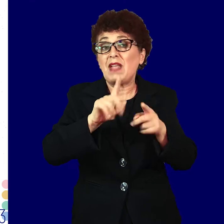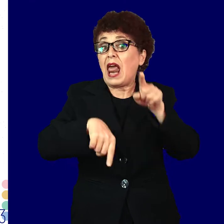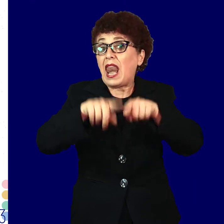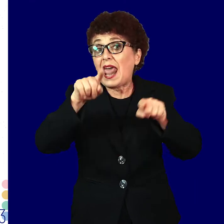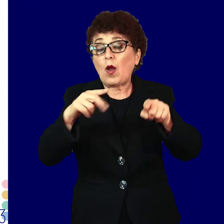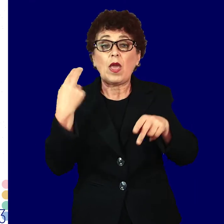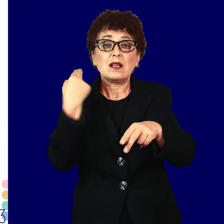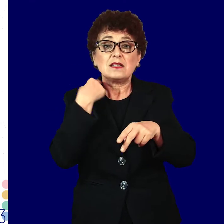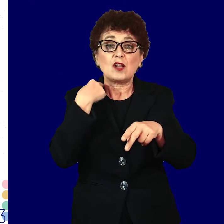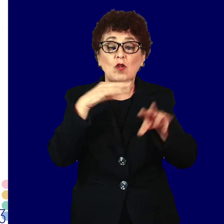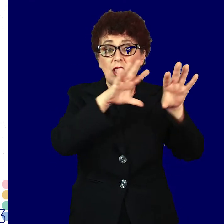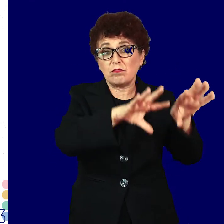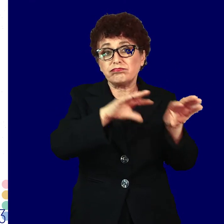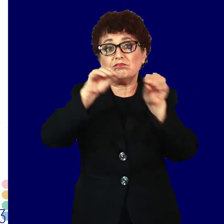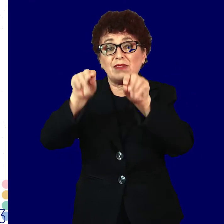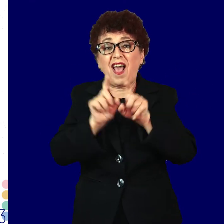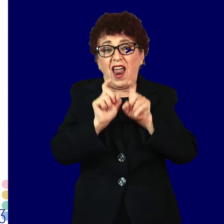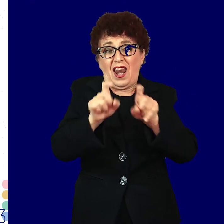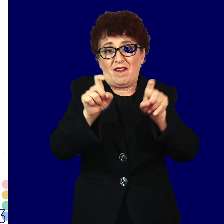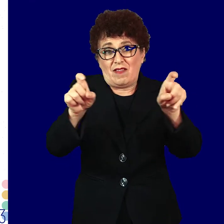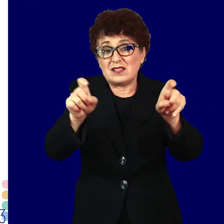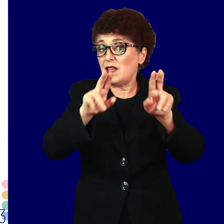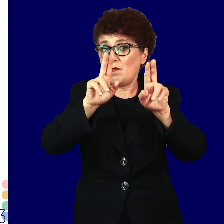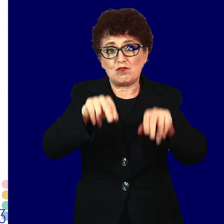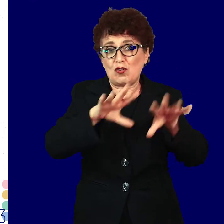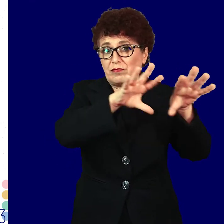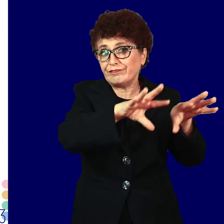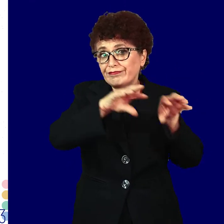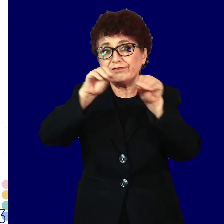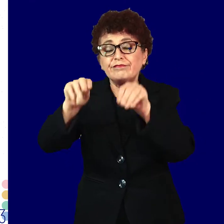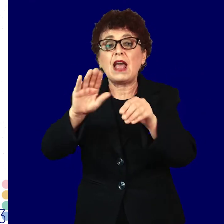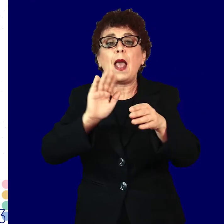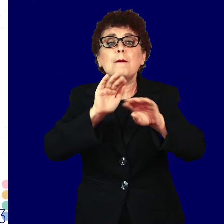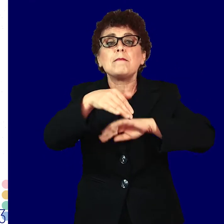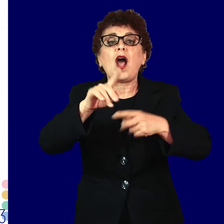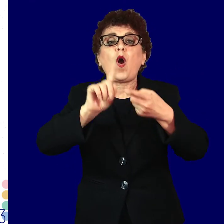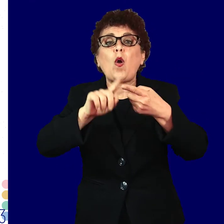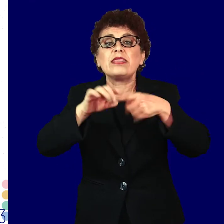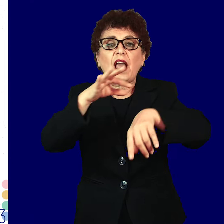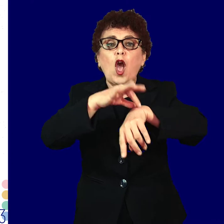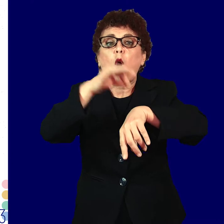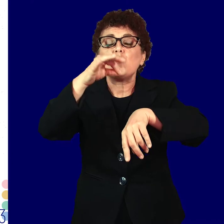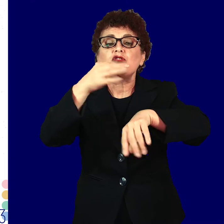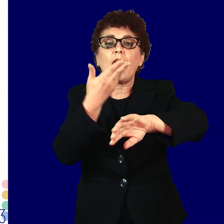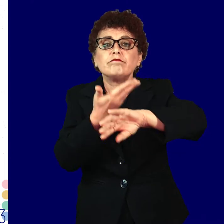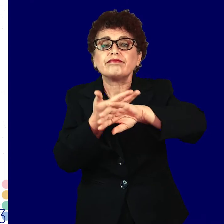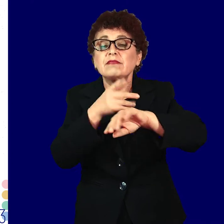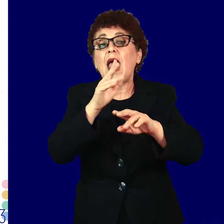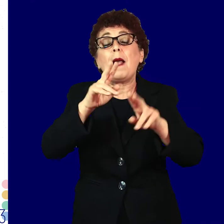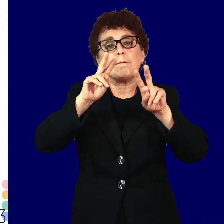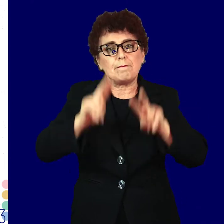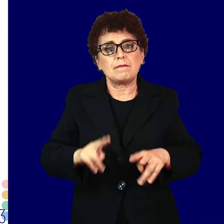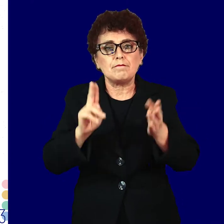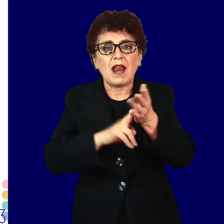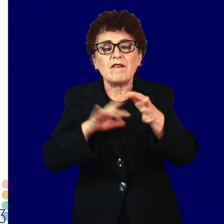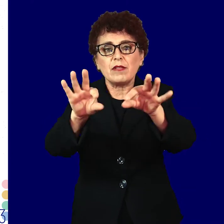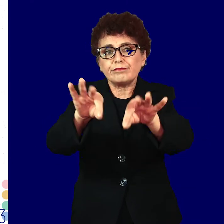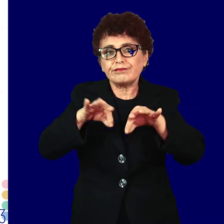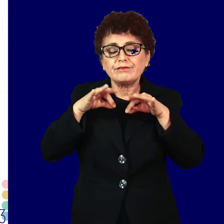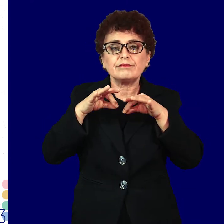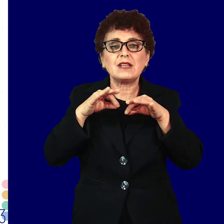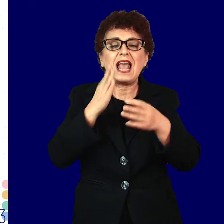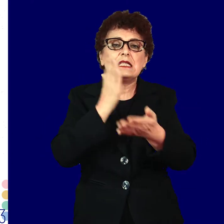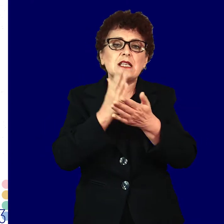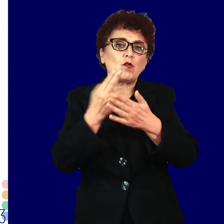сексуално преносливи инфекции може да се пренесат и преко контакт со кожа. Правилната употреба на кондоми при